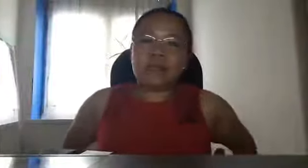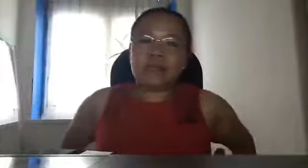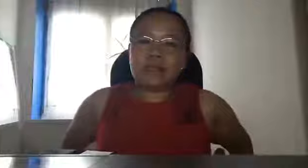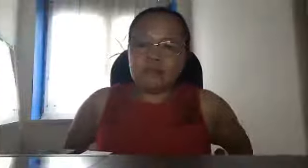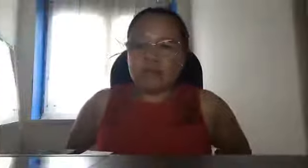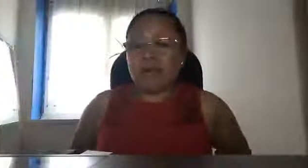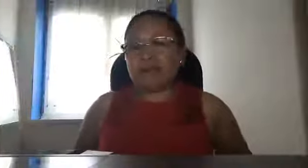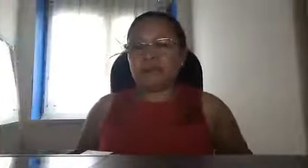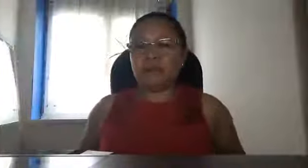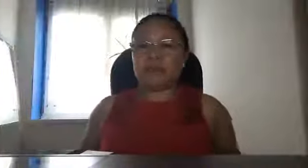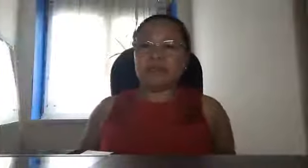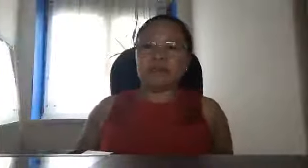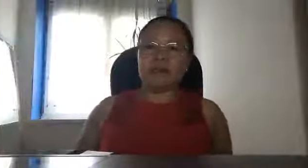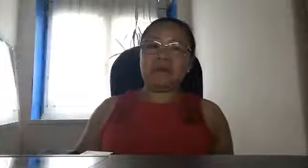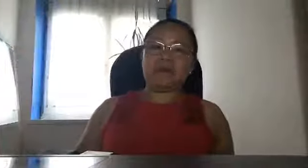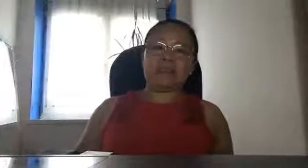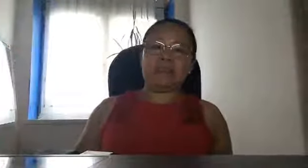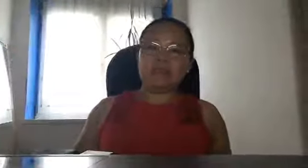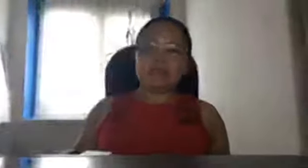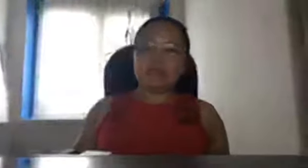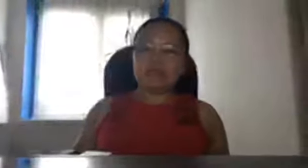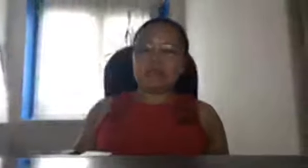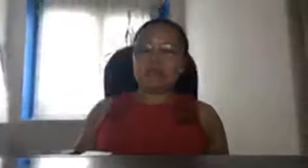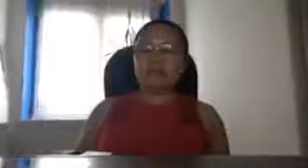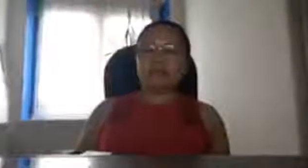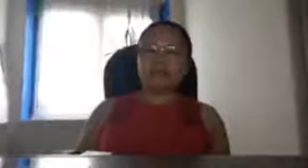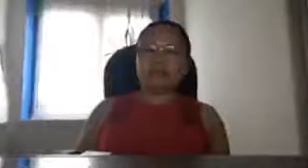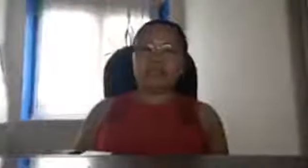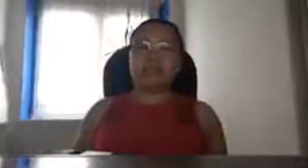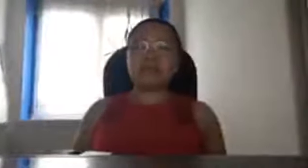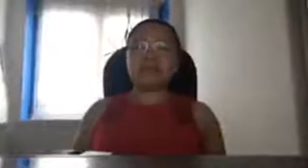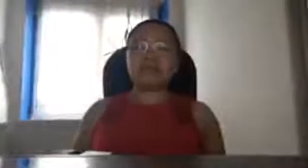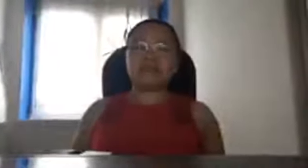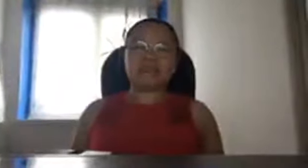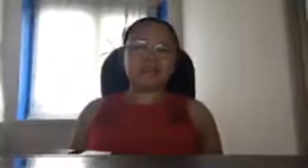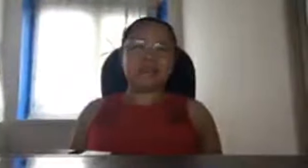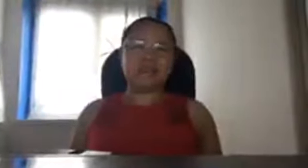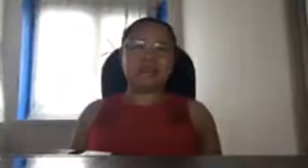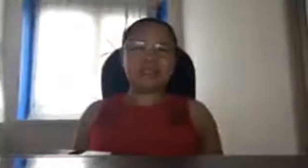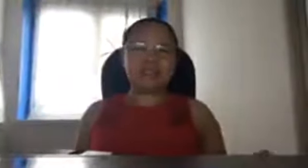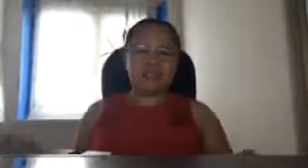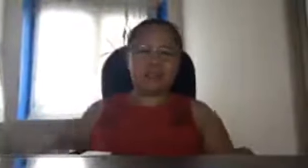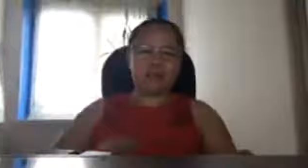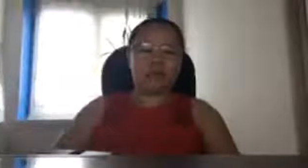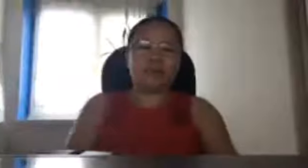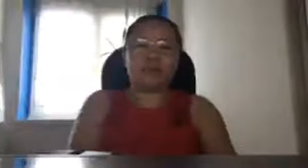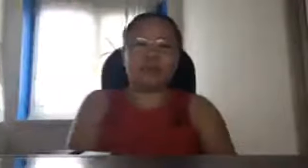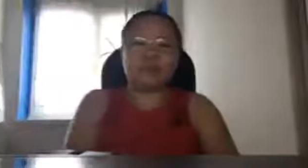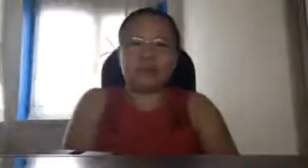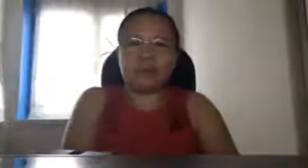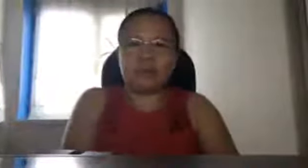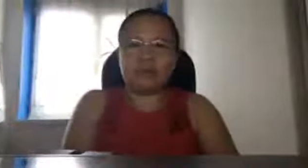kahit ako nagtataka ako bakit hindi nga sinabi ko sa sarili ko ba't hindi nga naubos yung droga o